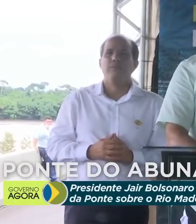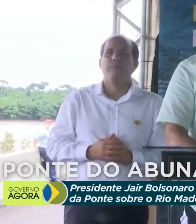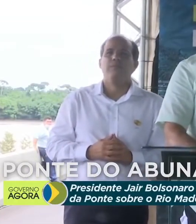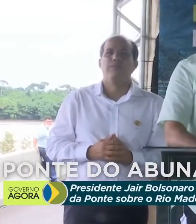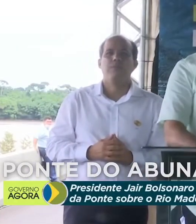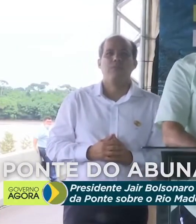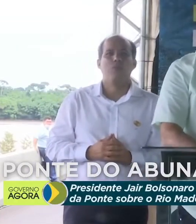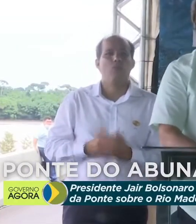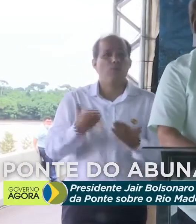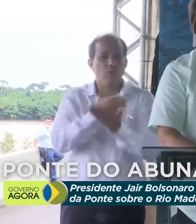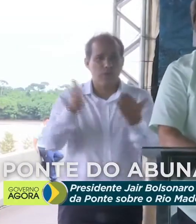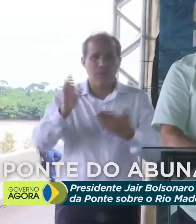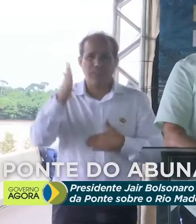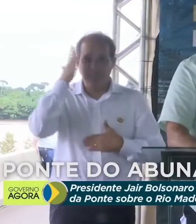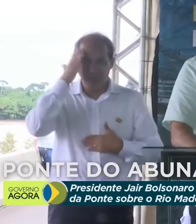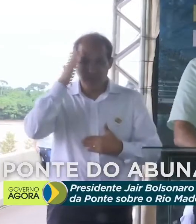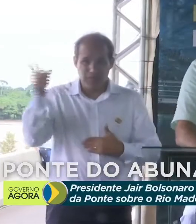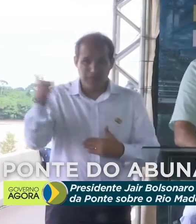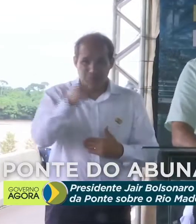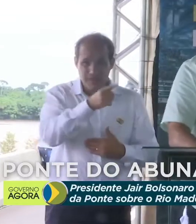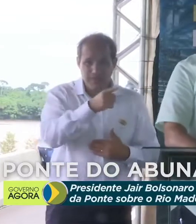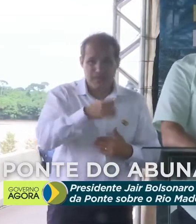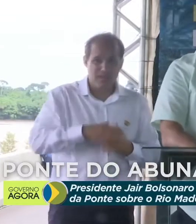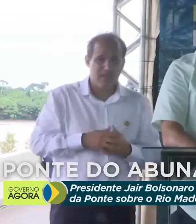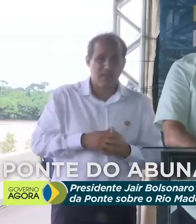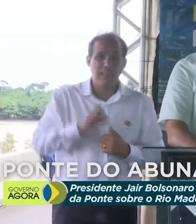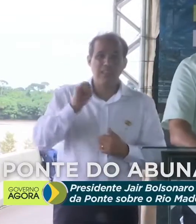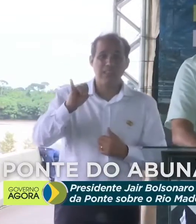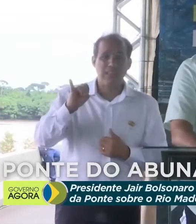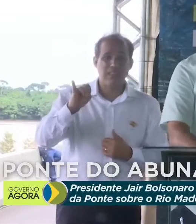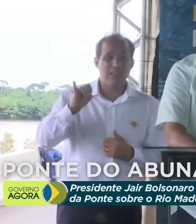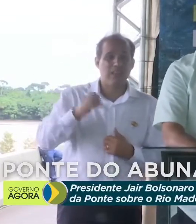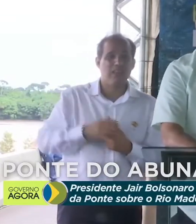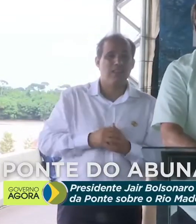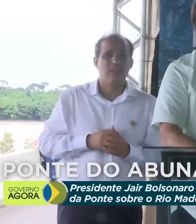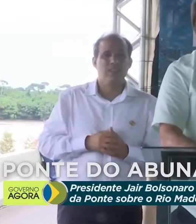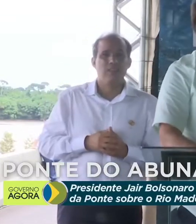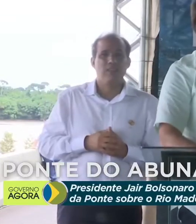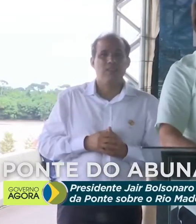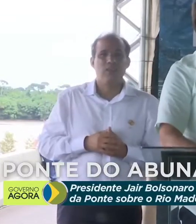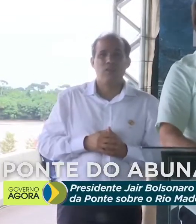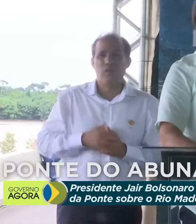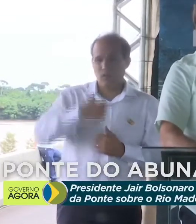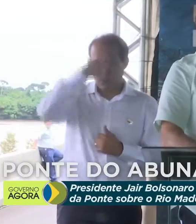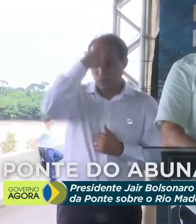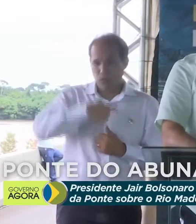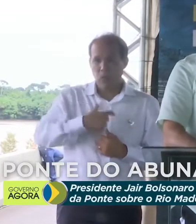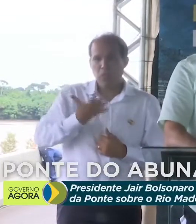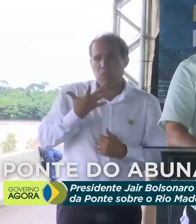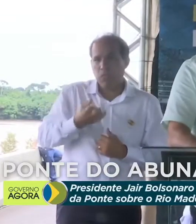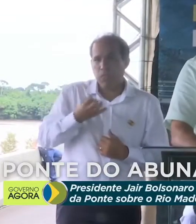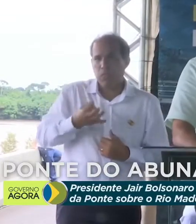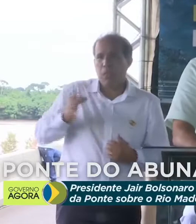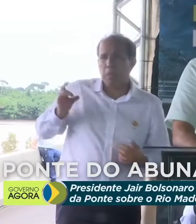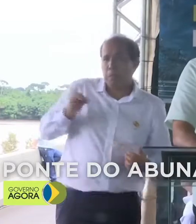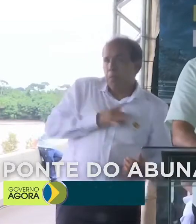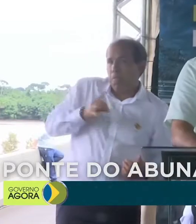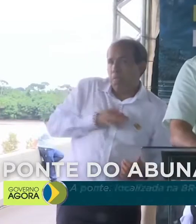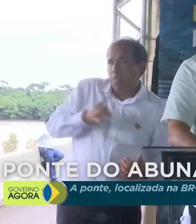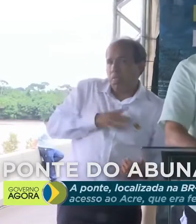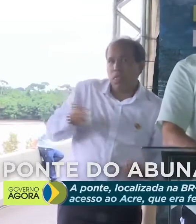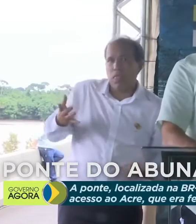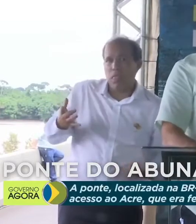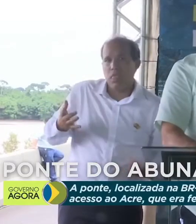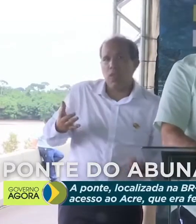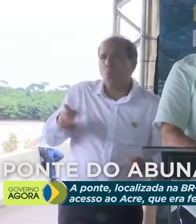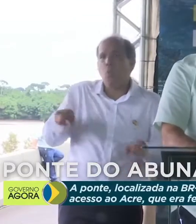Vocês bem sabem, se o homem fosse um covarde, se o homem fosse um medroso, um